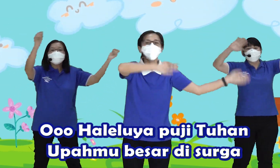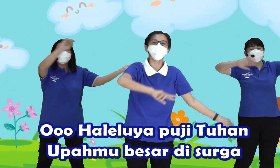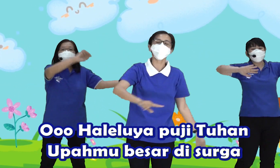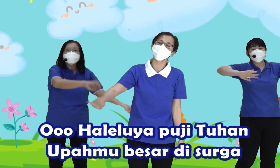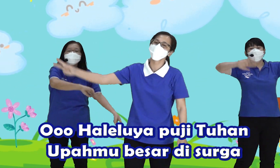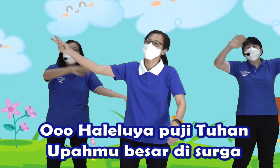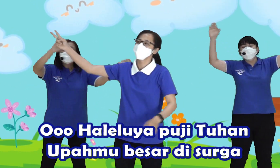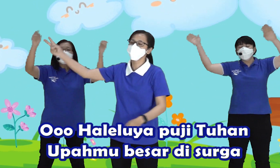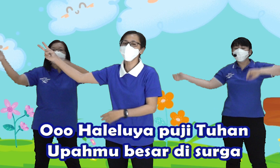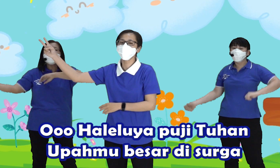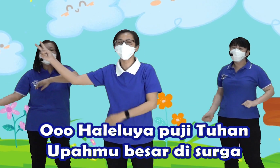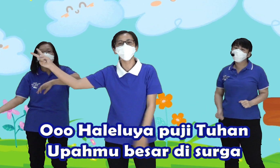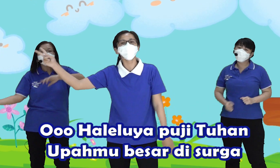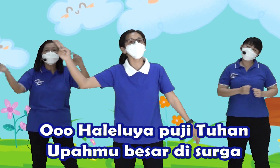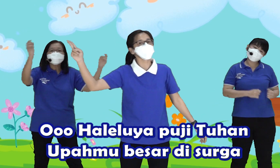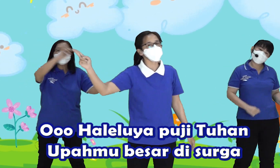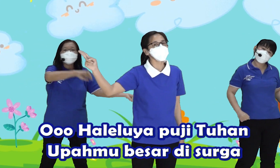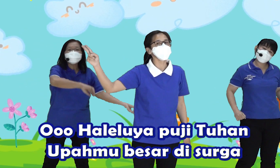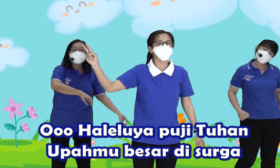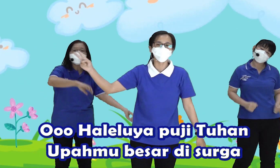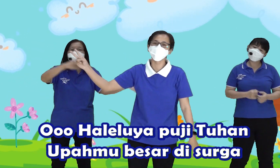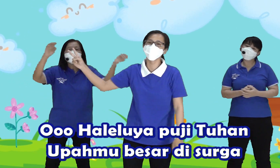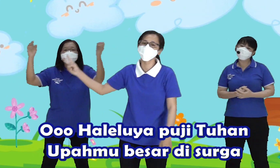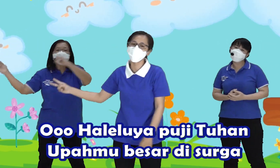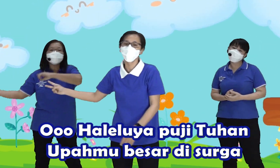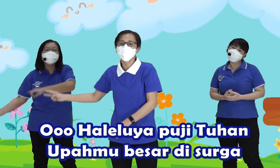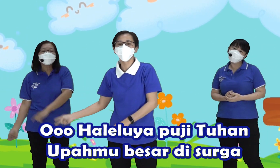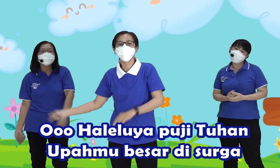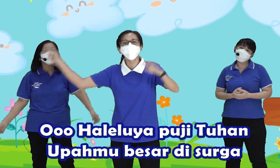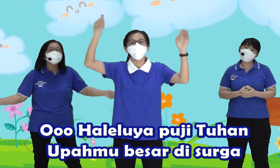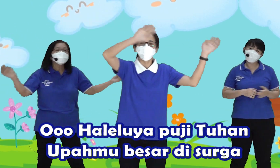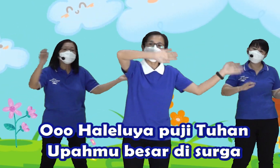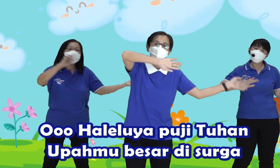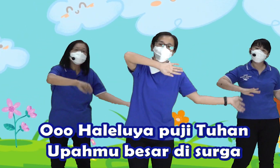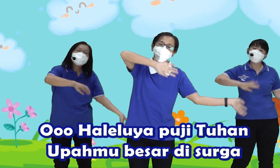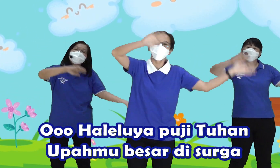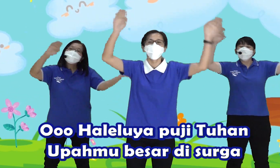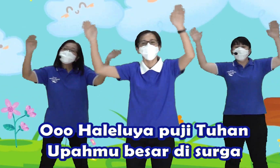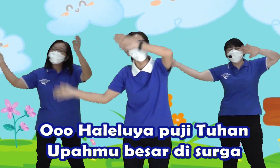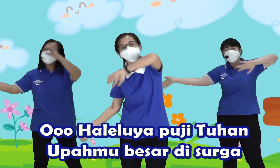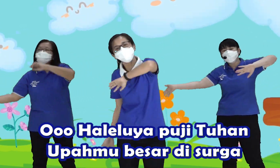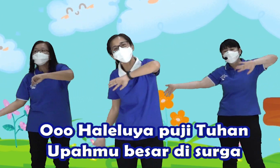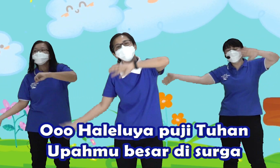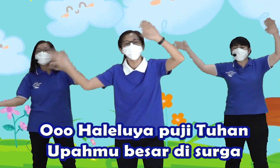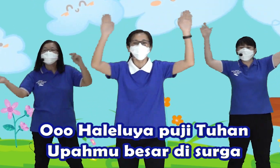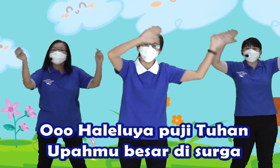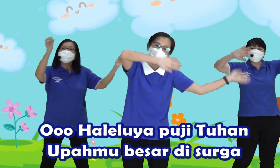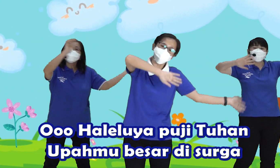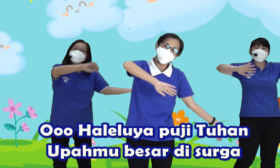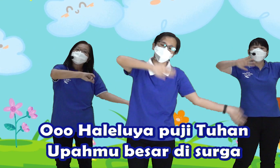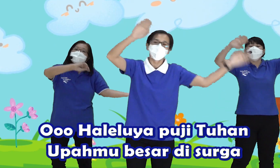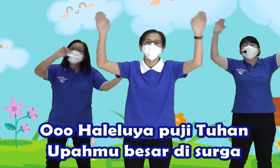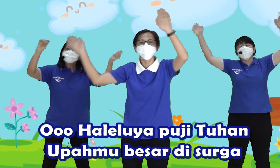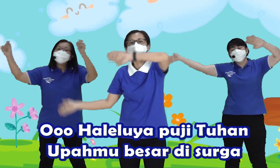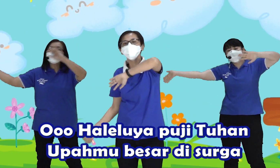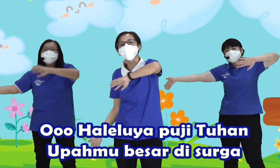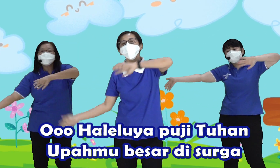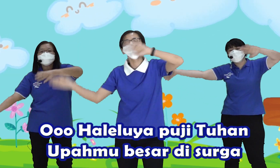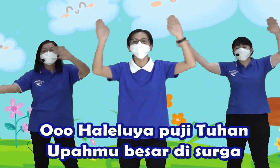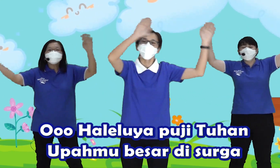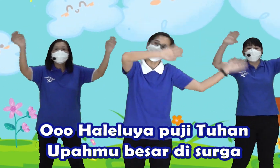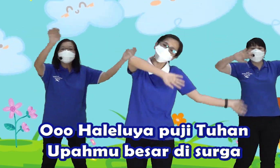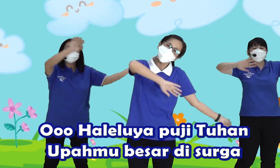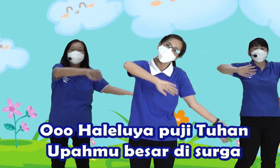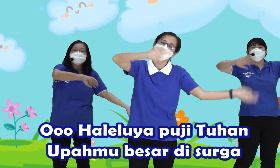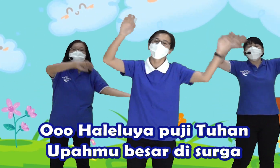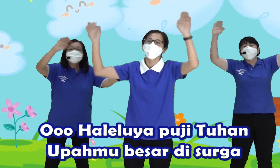Tuhan Puji Upamu besar di surga Oh, haleluya Puji